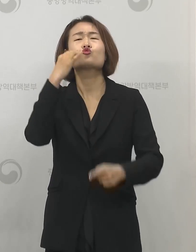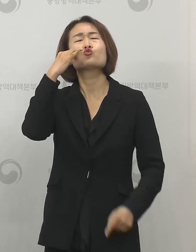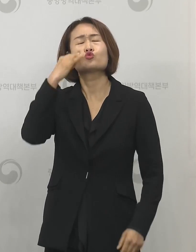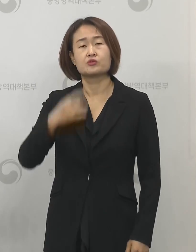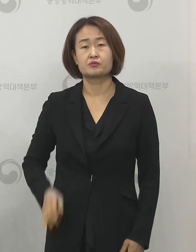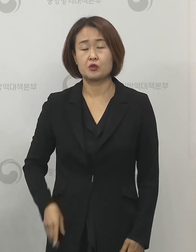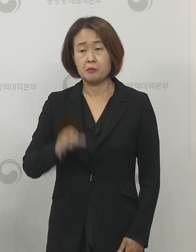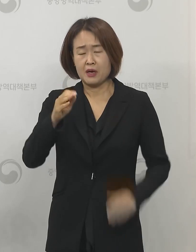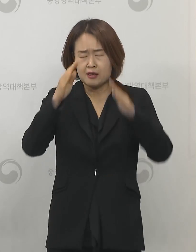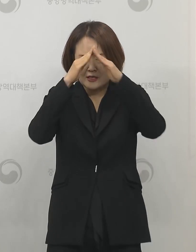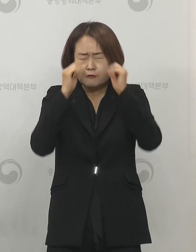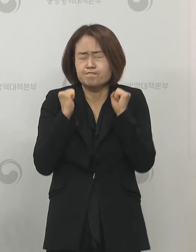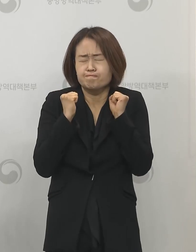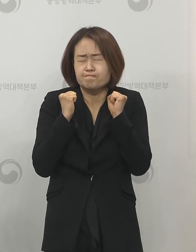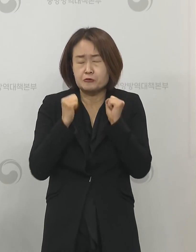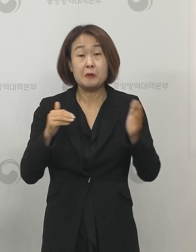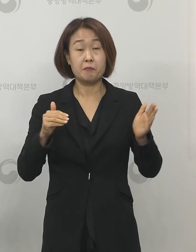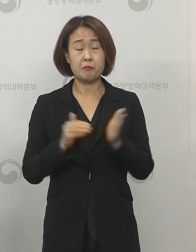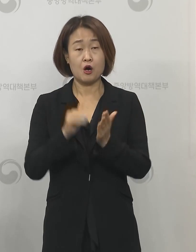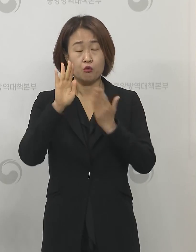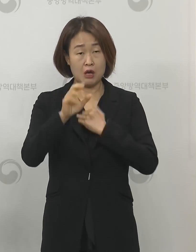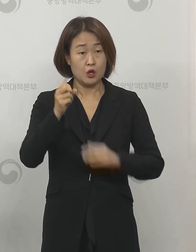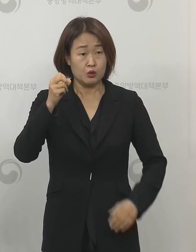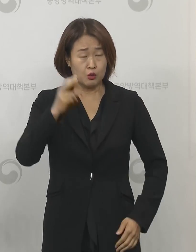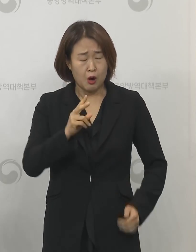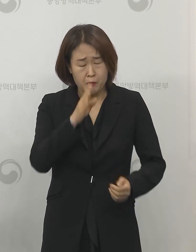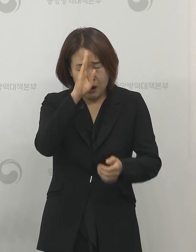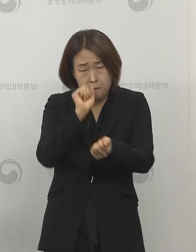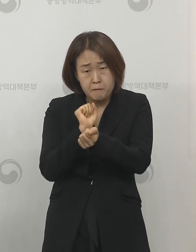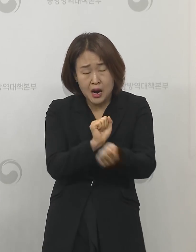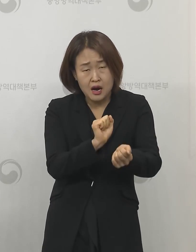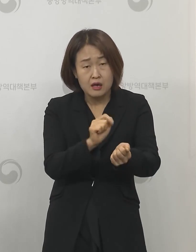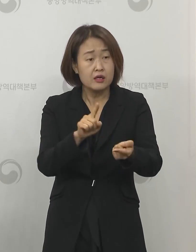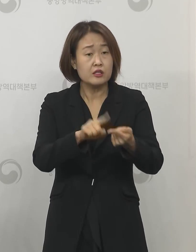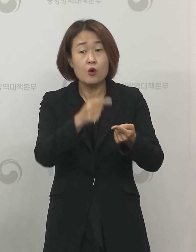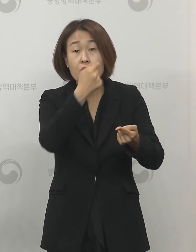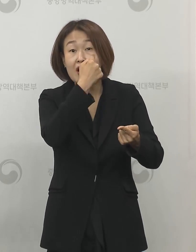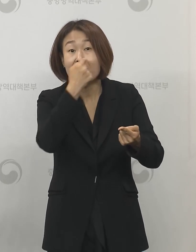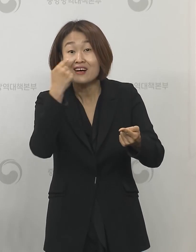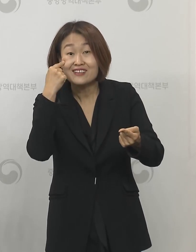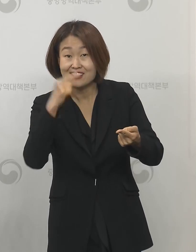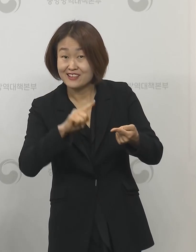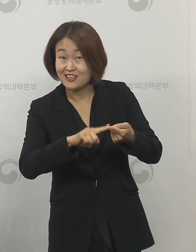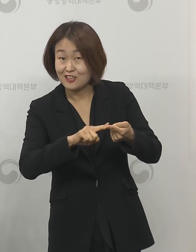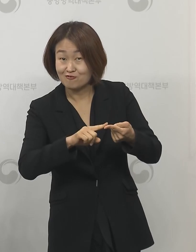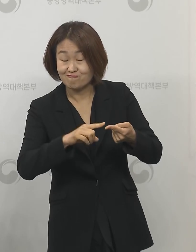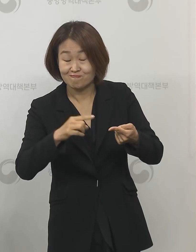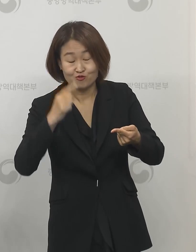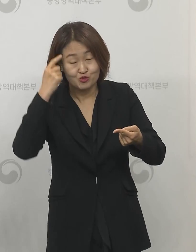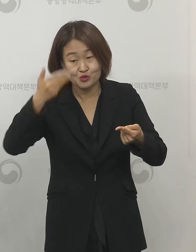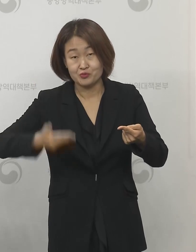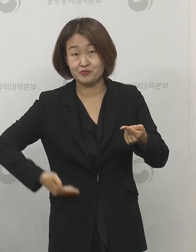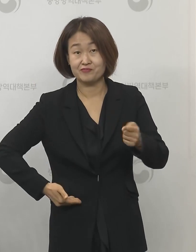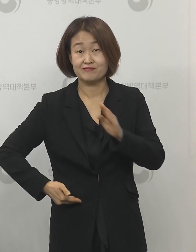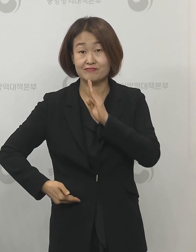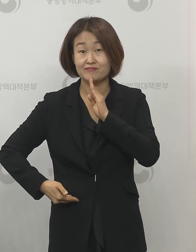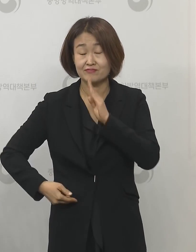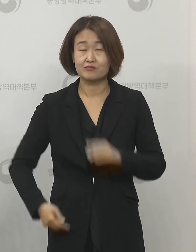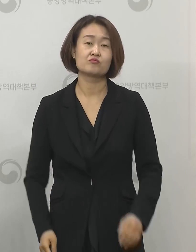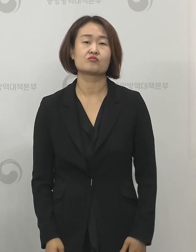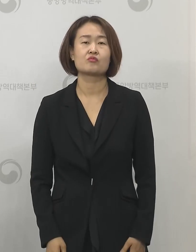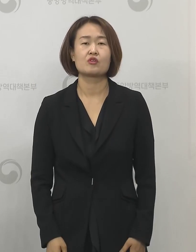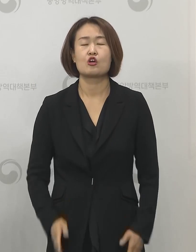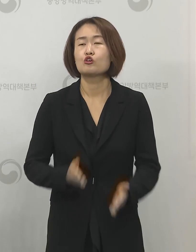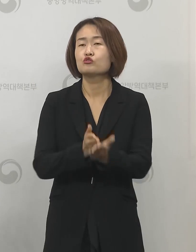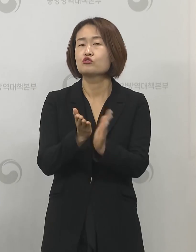격리 해제 후 재양성으로 확인된 사례의 재양성 확인 경위에 대한 질문인데요 두 가지